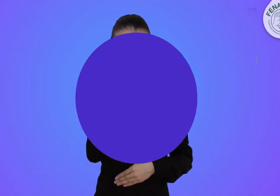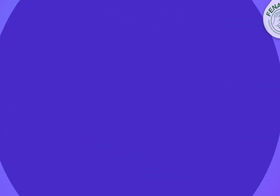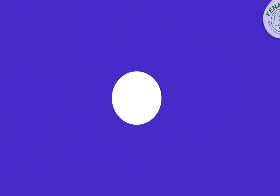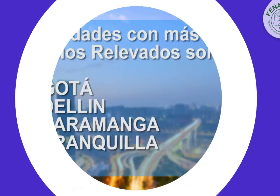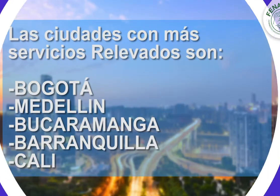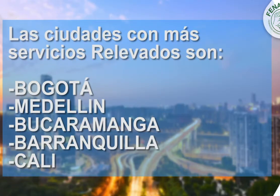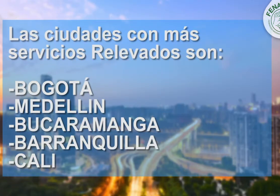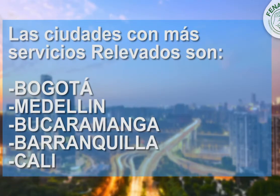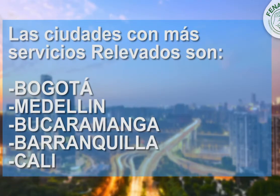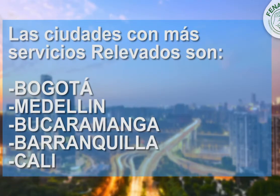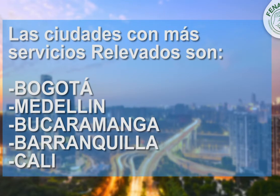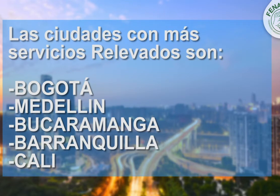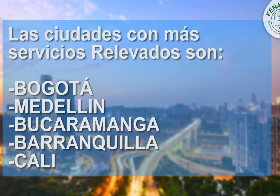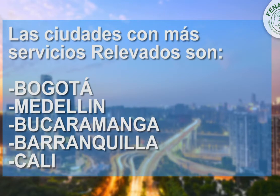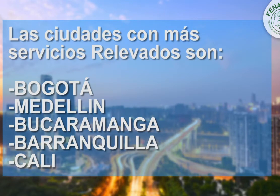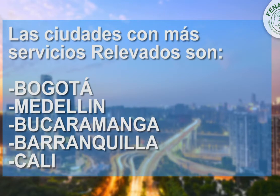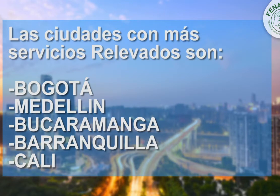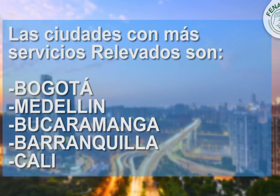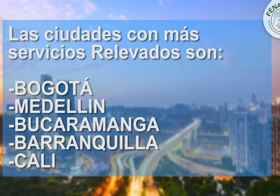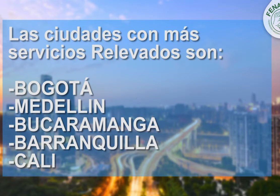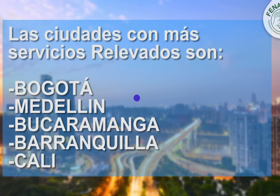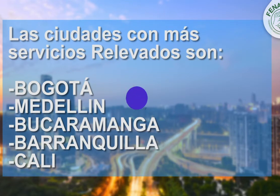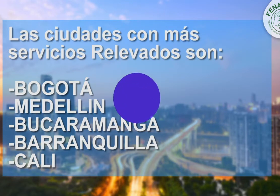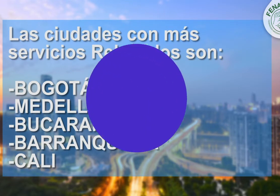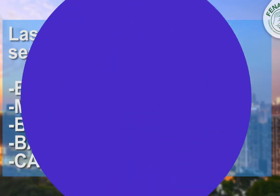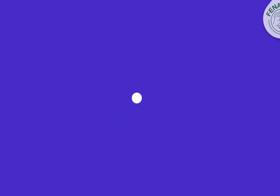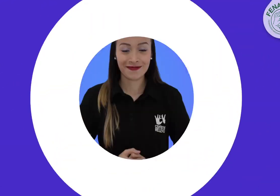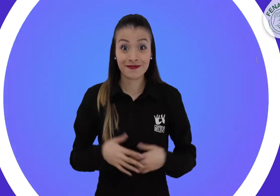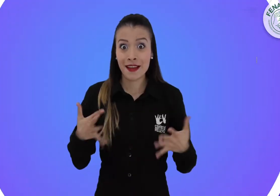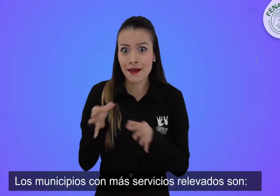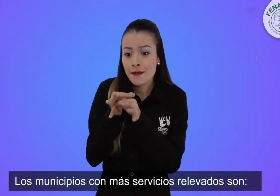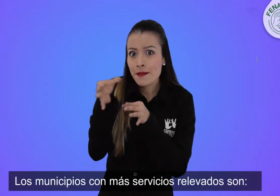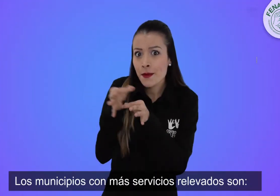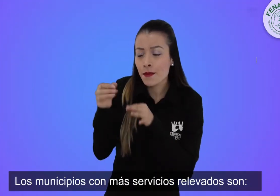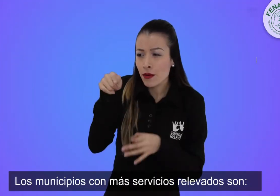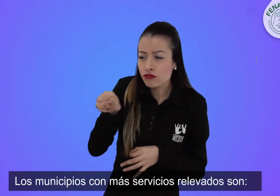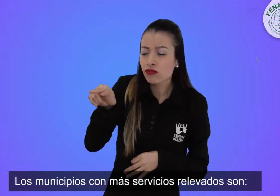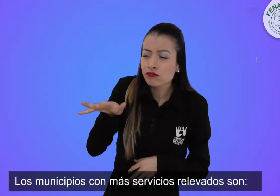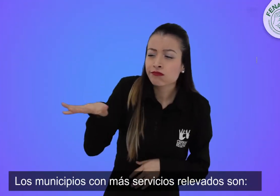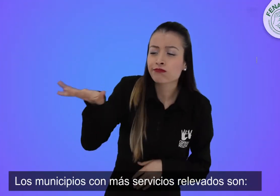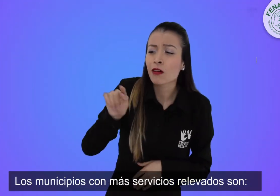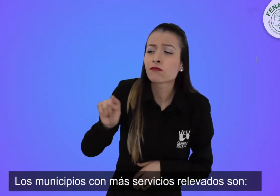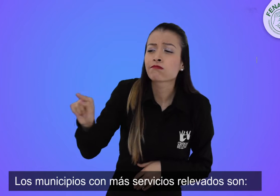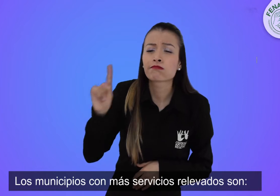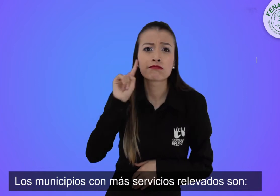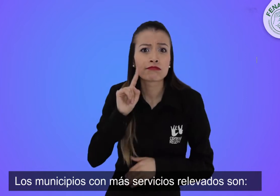Bogotá, Medellín, Bucaramanga, Barranquilla y Cali. Y los municipios con más servicios relevados son